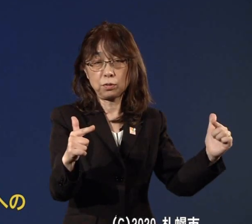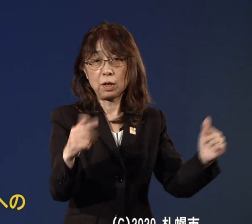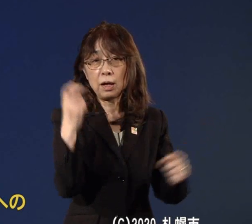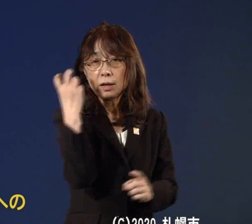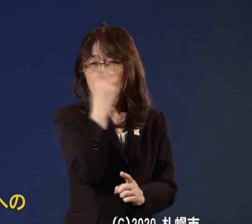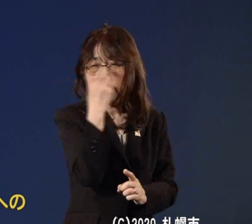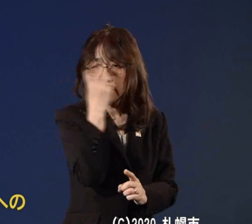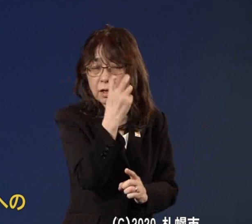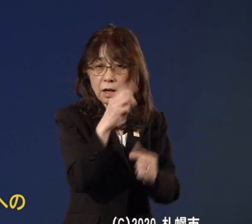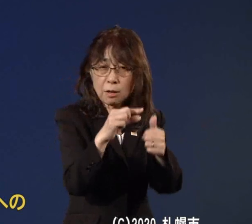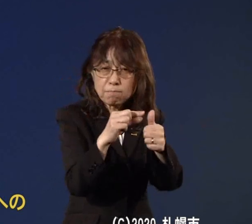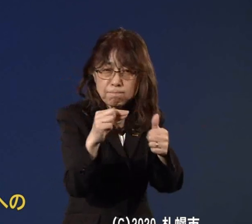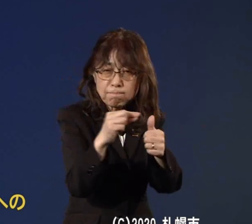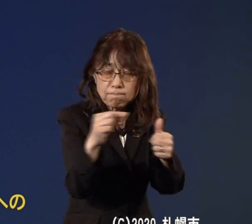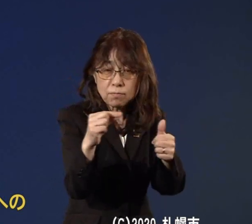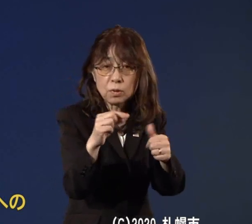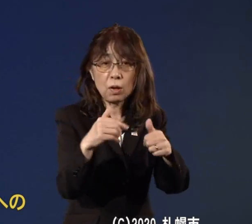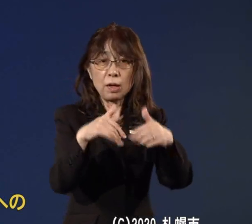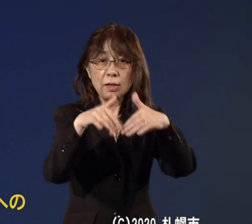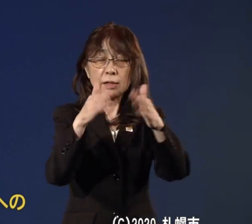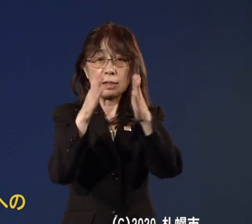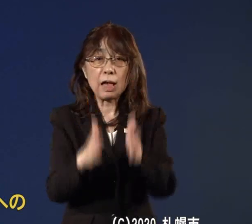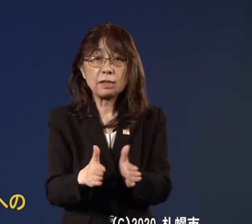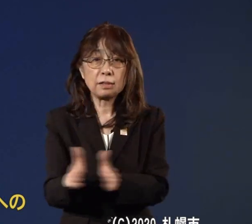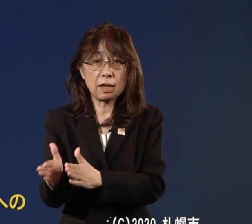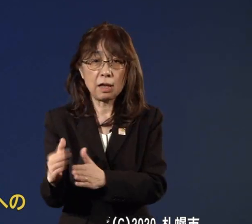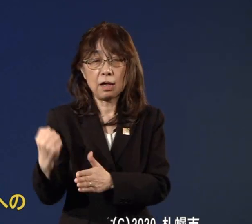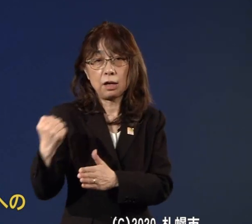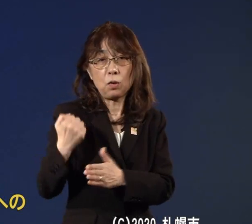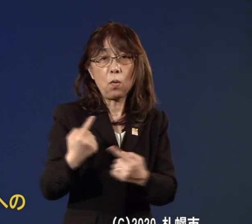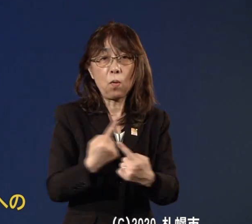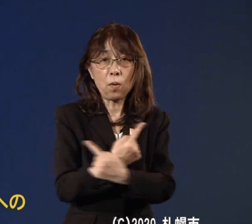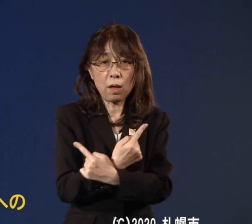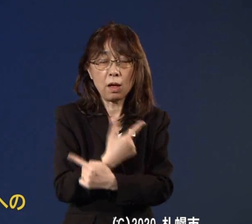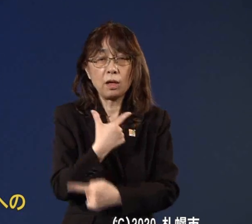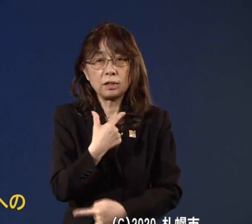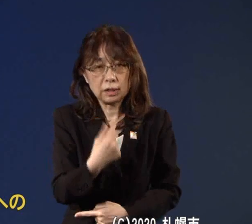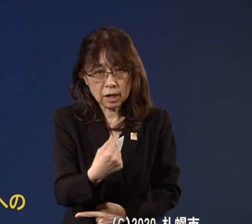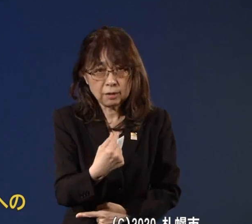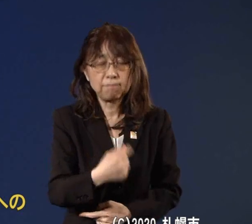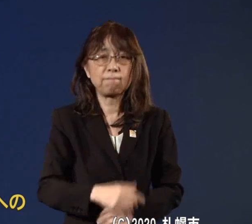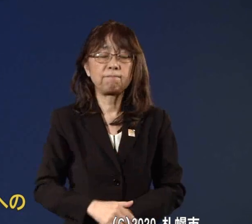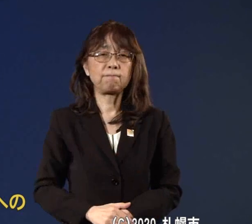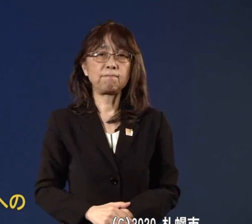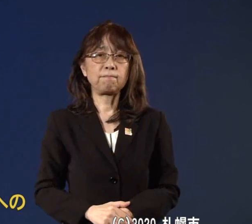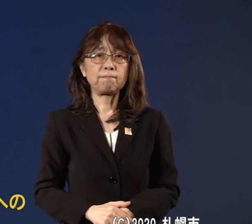も強化をしていきたいとこのように思っておりますそれから